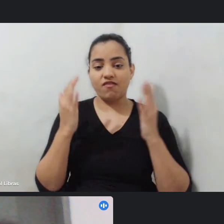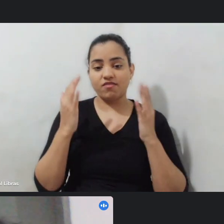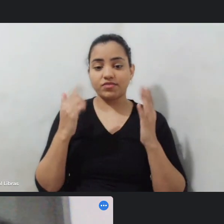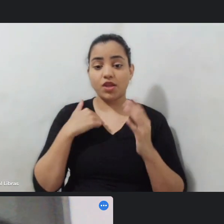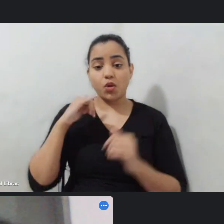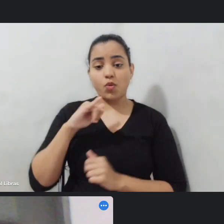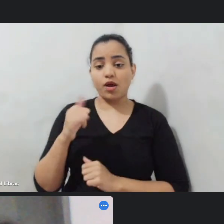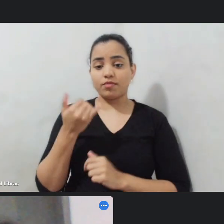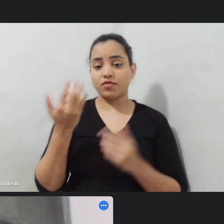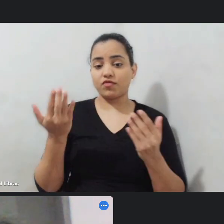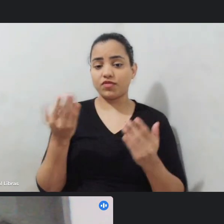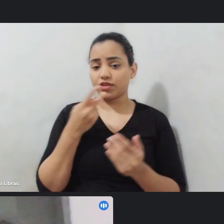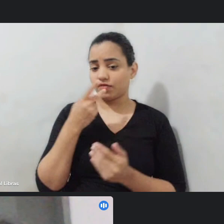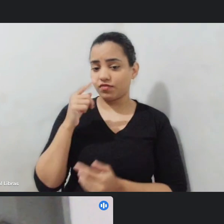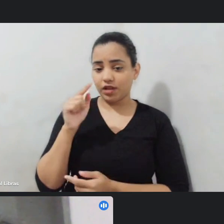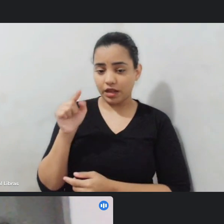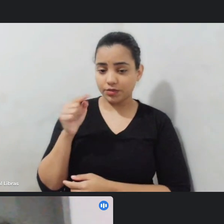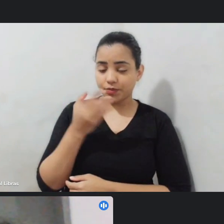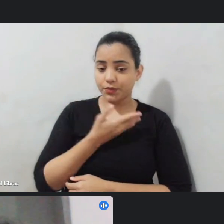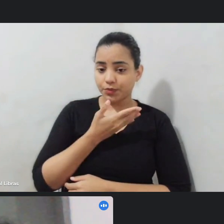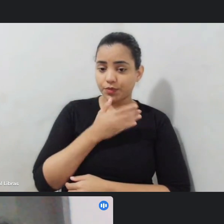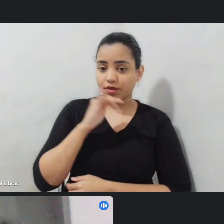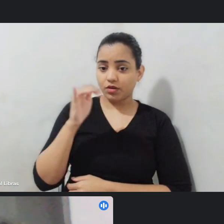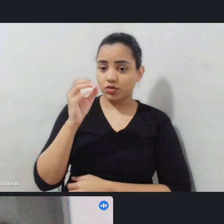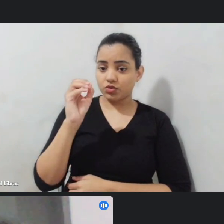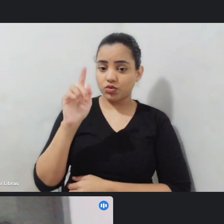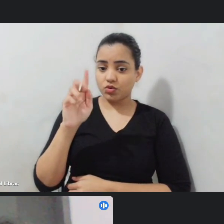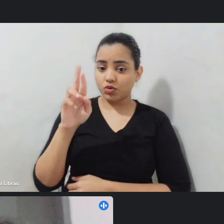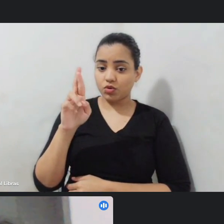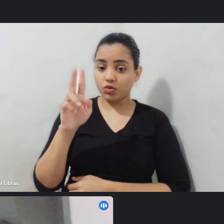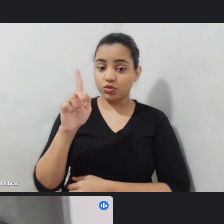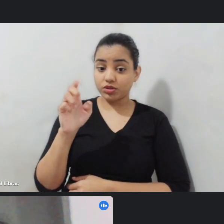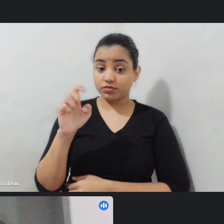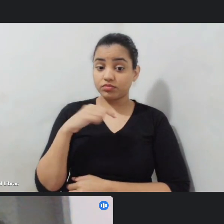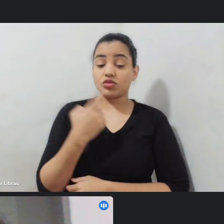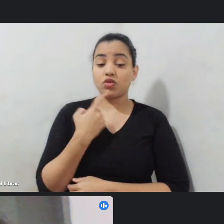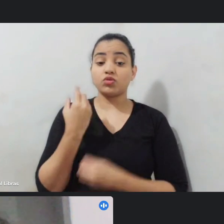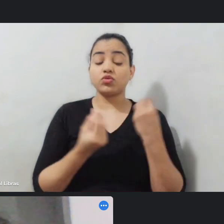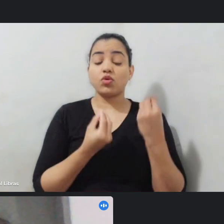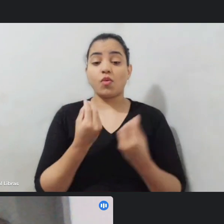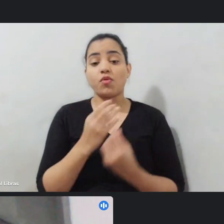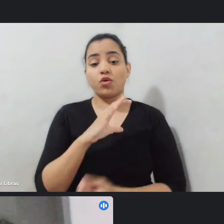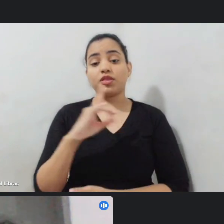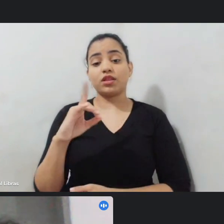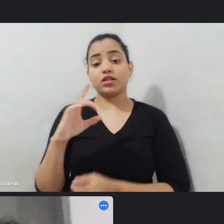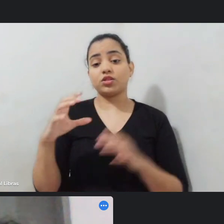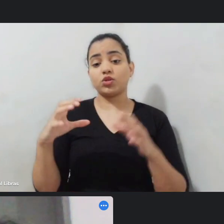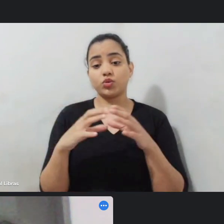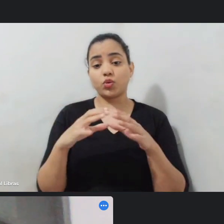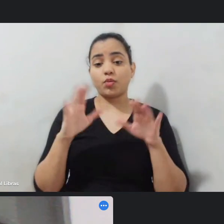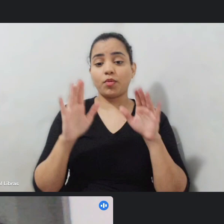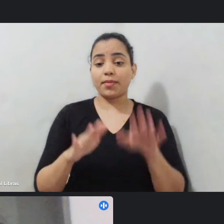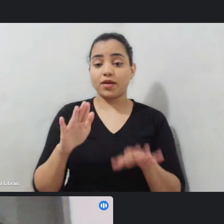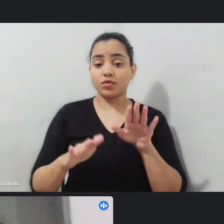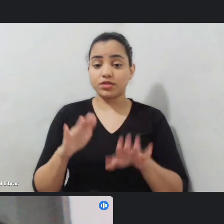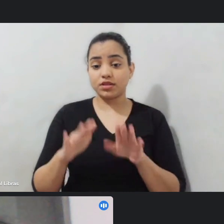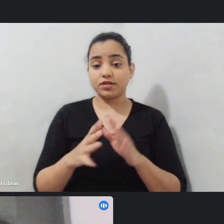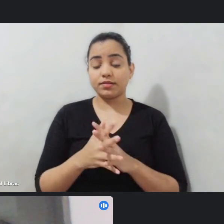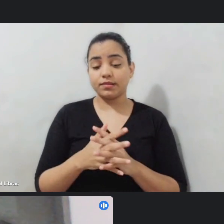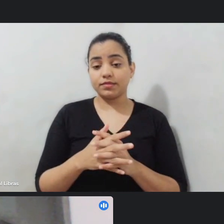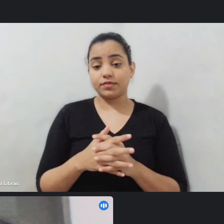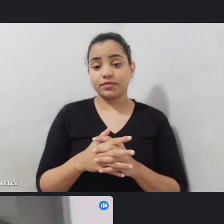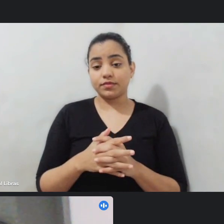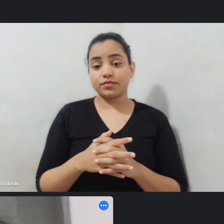Jorge e a gente como coordenador de grupos de percussão a gente